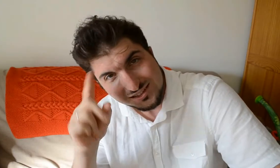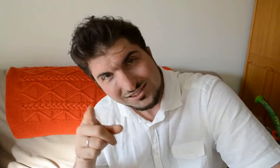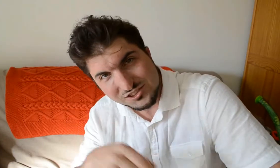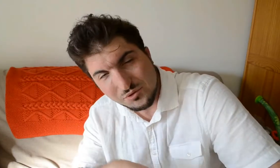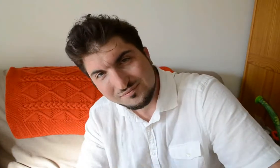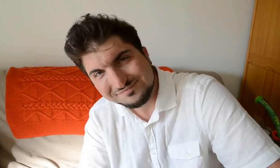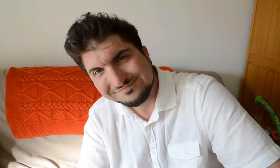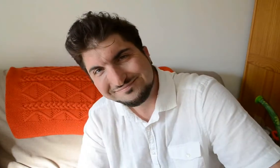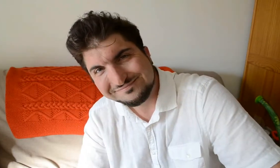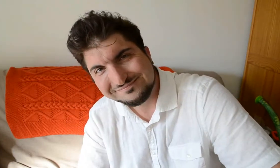Ciao !